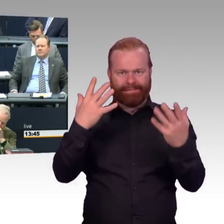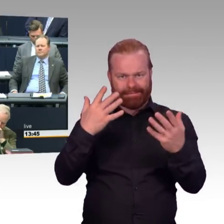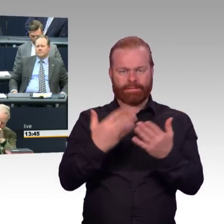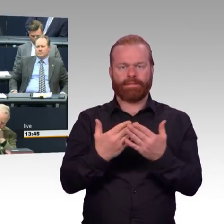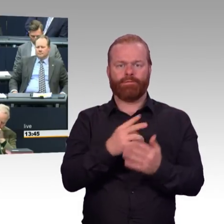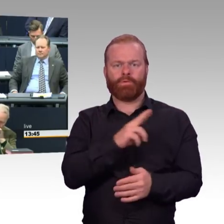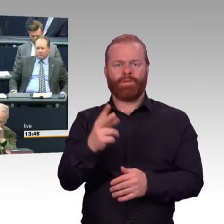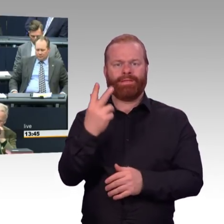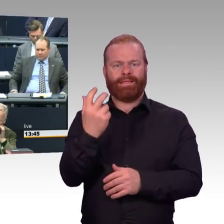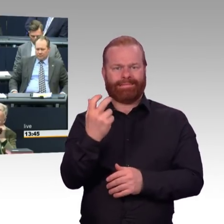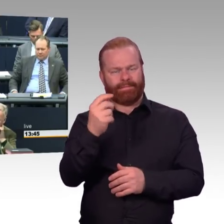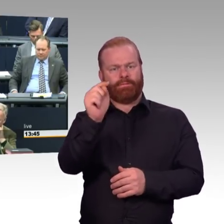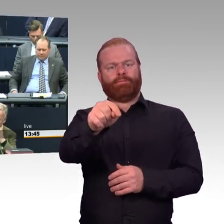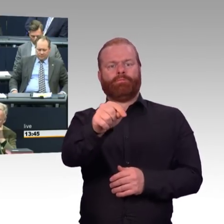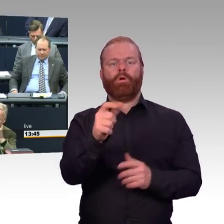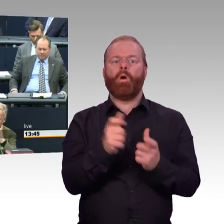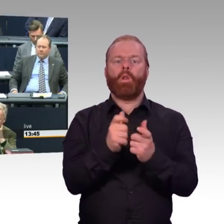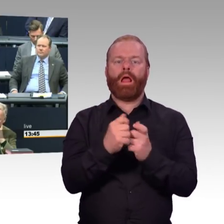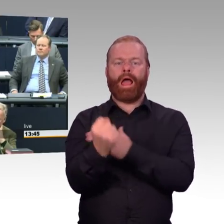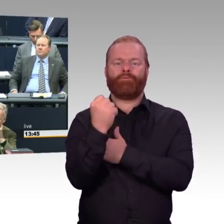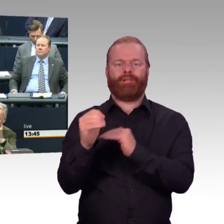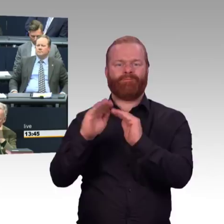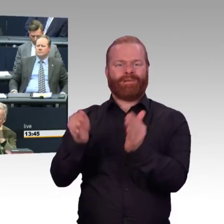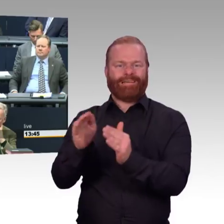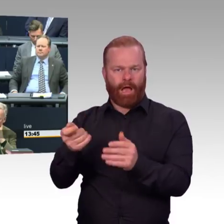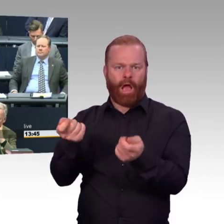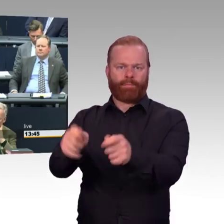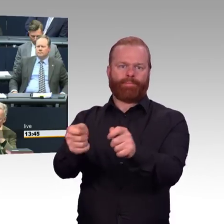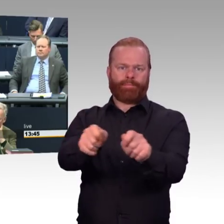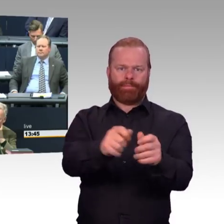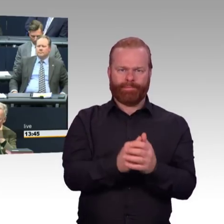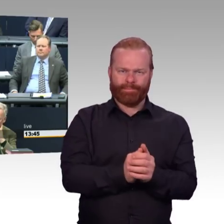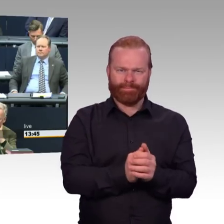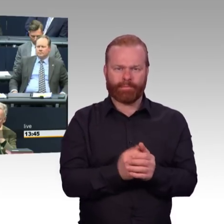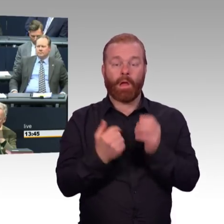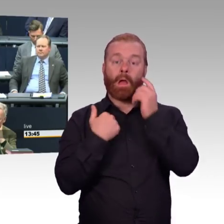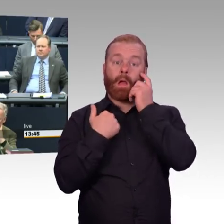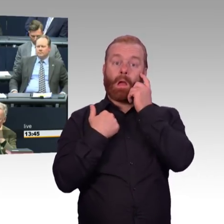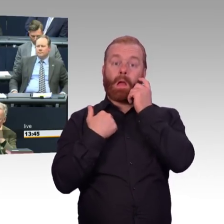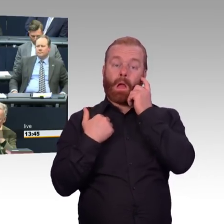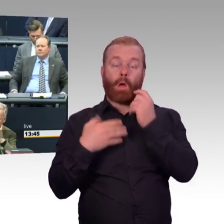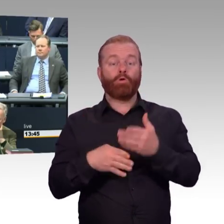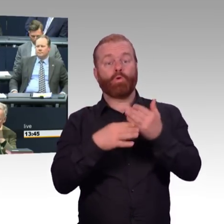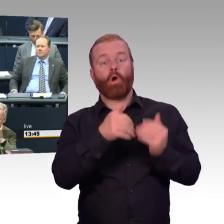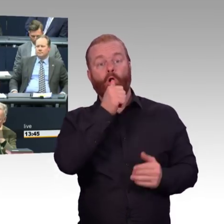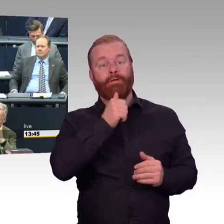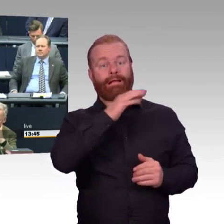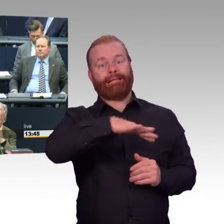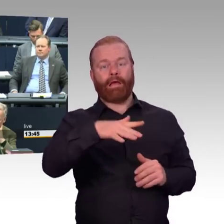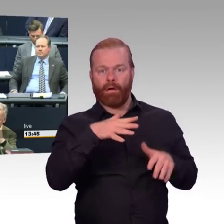demonstrieren, dann habe ich große Zweifel, dass es den Jugendlichen, dass sie einerseits wissen, worum es überhaupt geht,